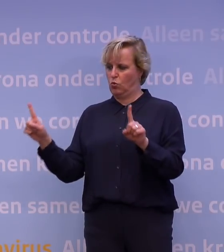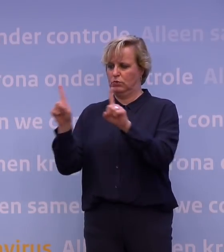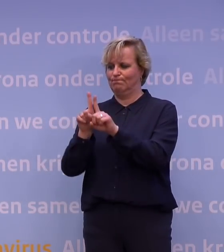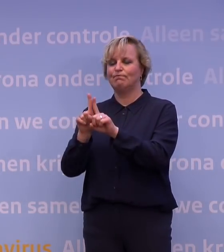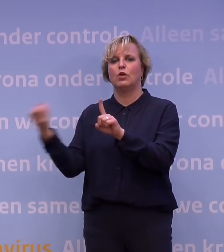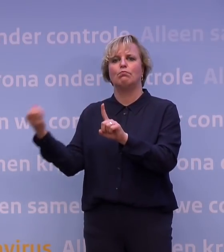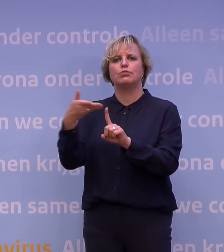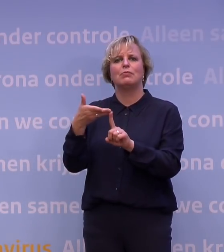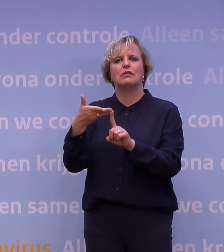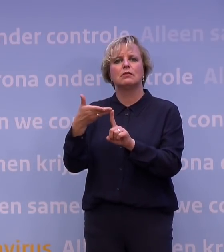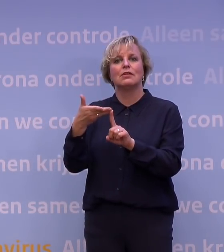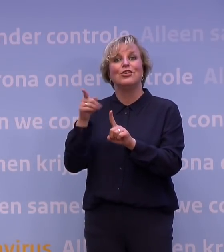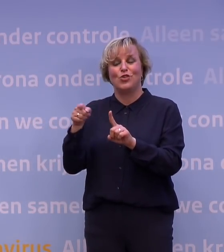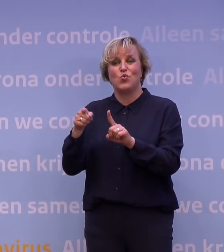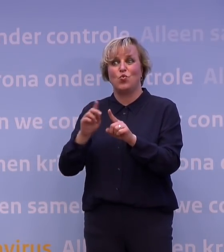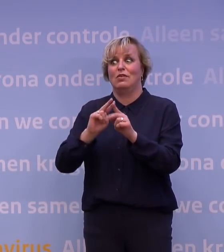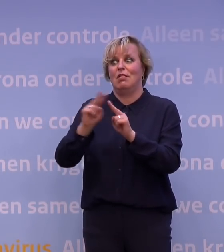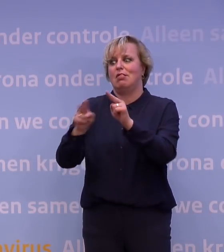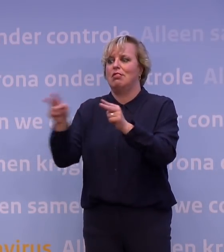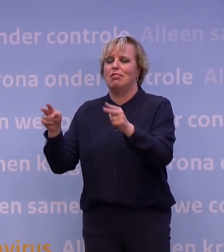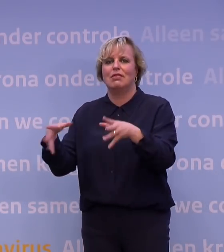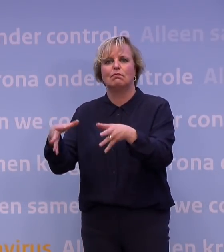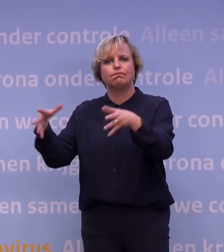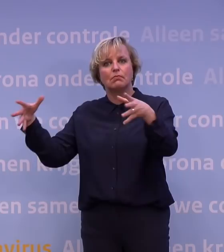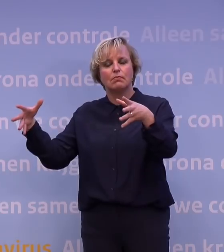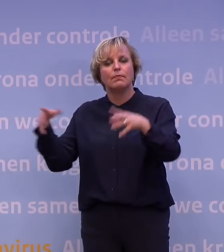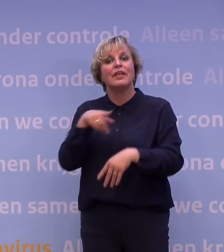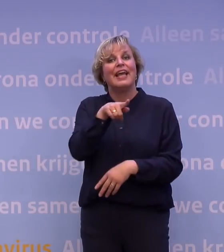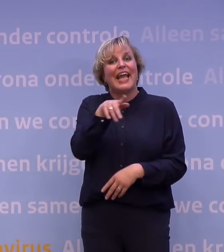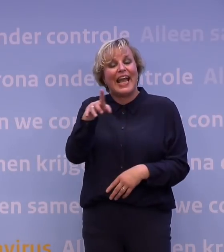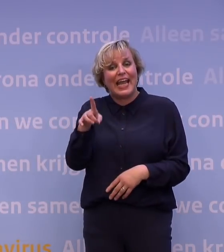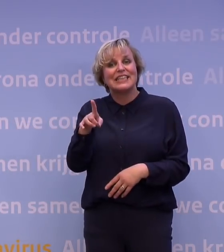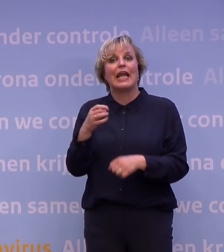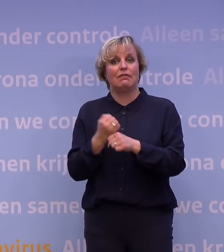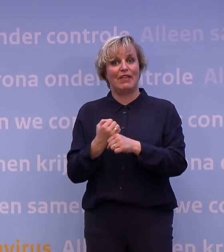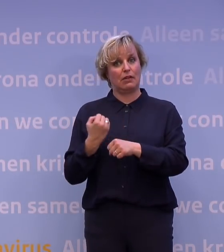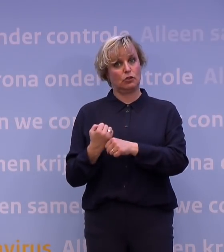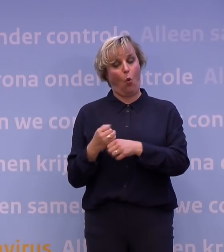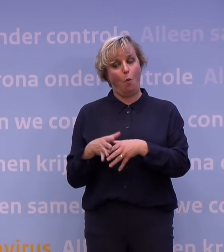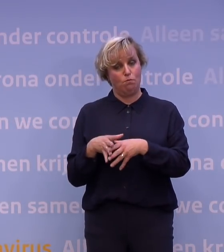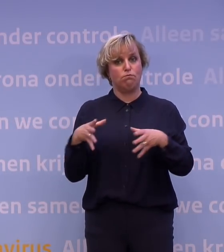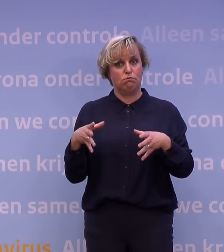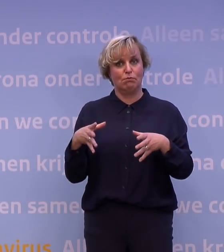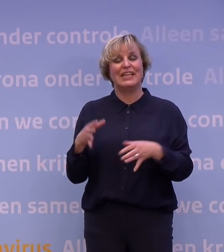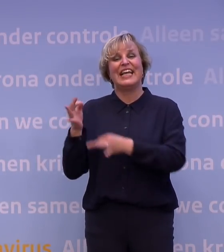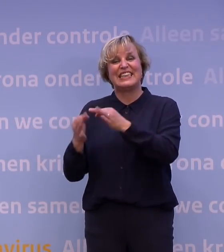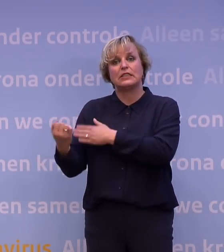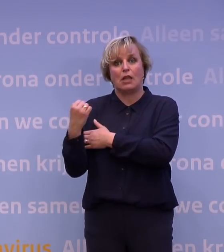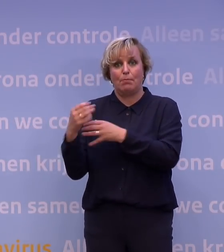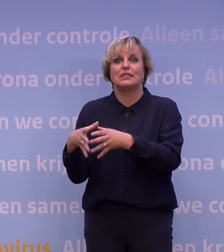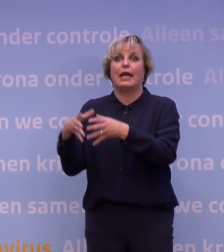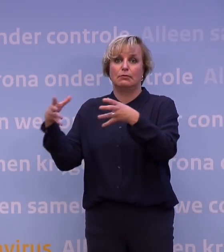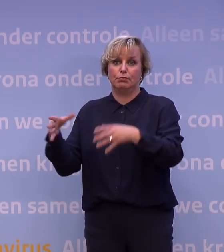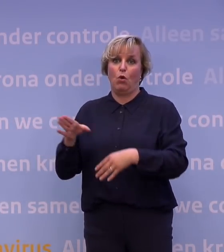andere mensen. Dus er wordt met mannenmacht gewerkt, zowel voor de GGD-capaciteit als voor de testcapaciteit, om die verder op te hogen.